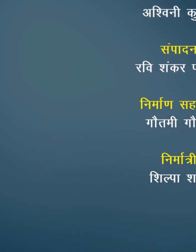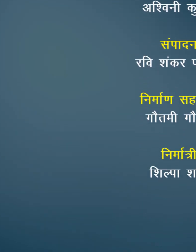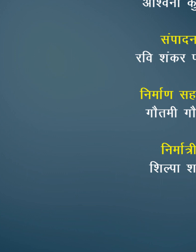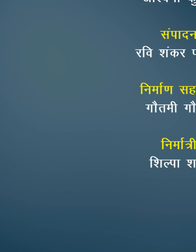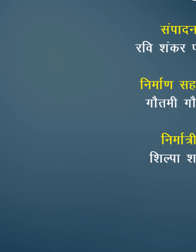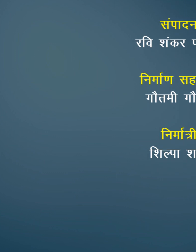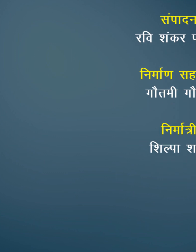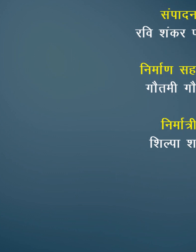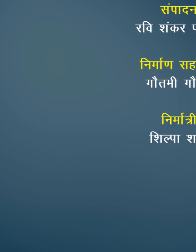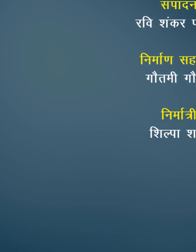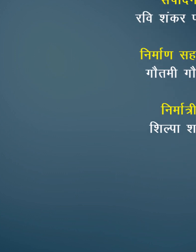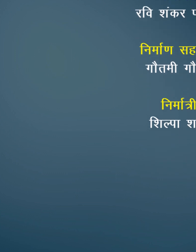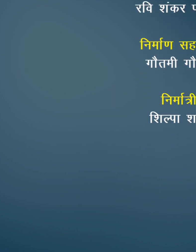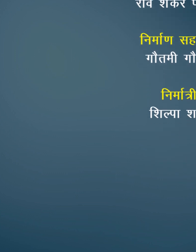झाल झाल